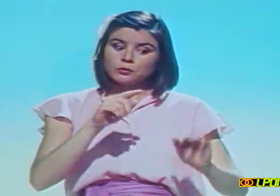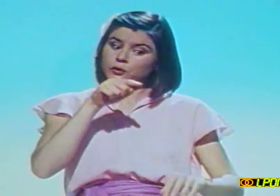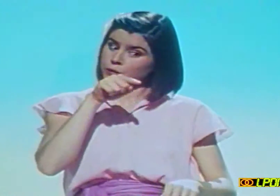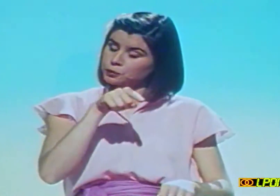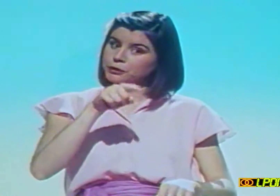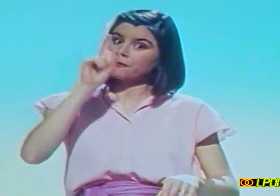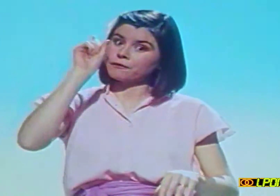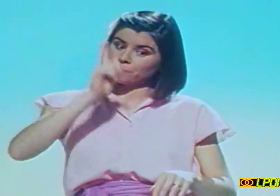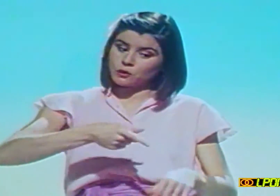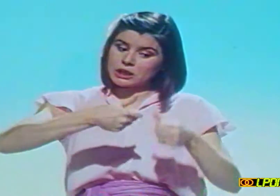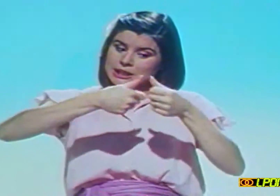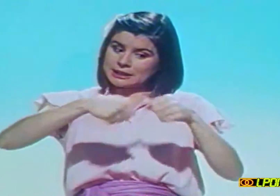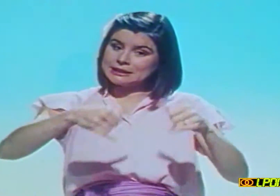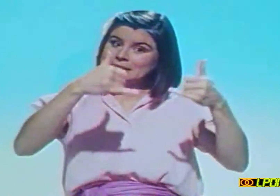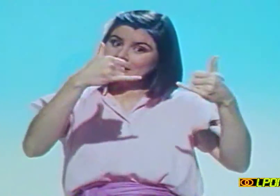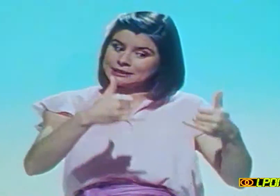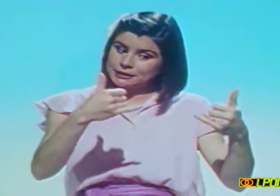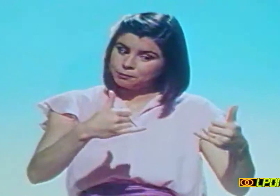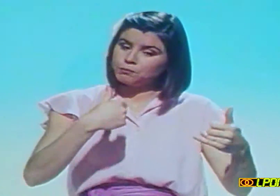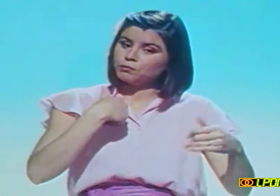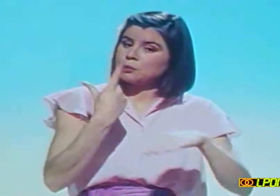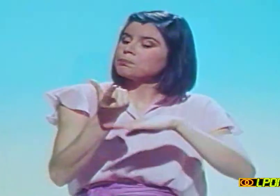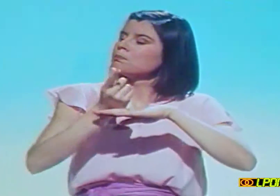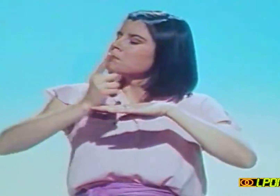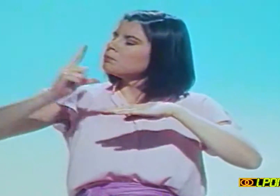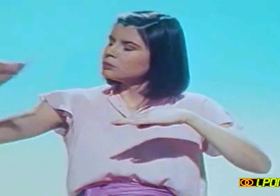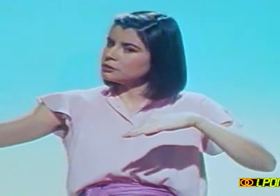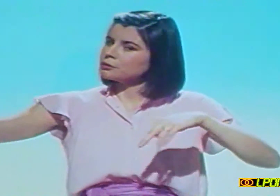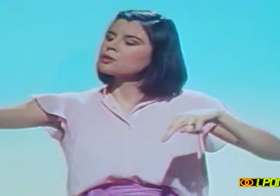Il devait rester là jusqu'à ce que sa maman revienne.